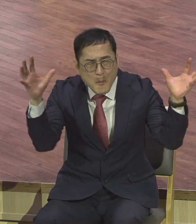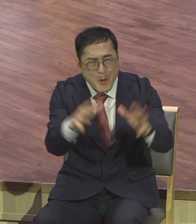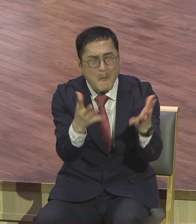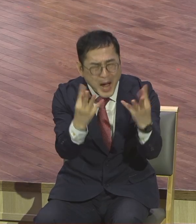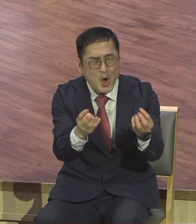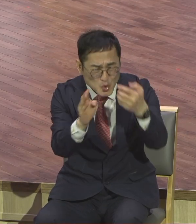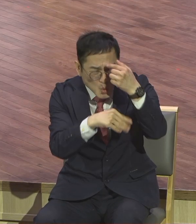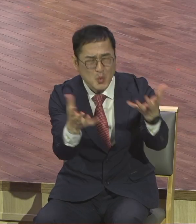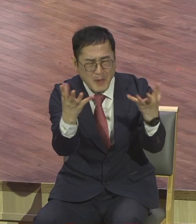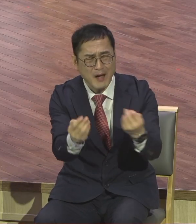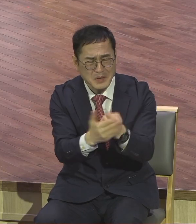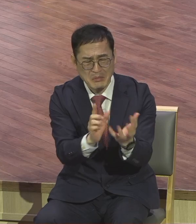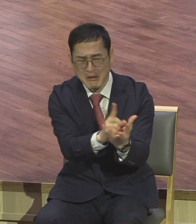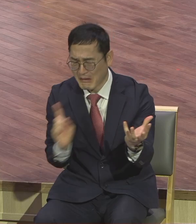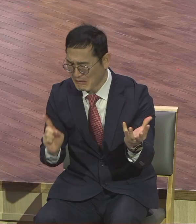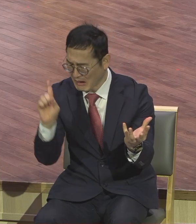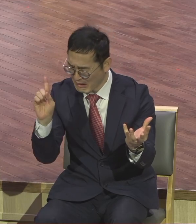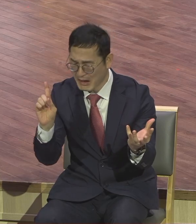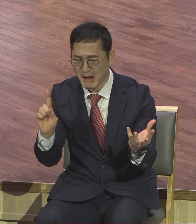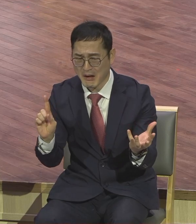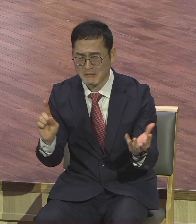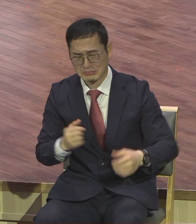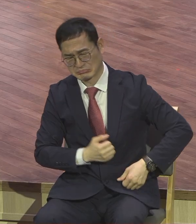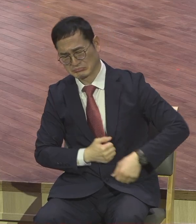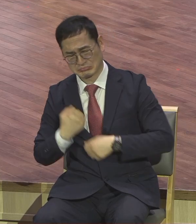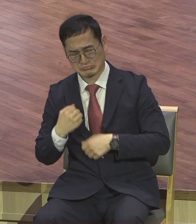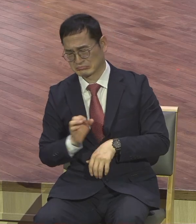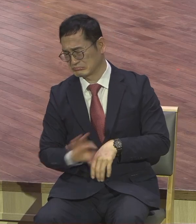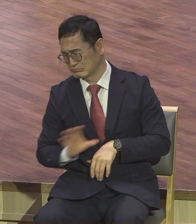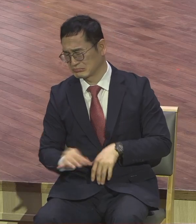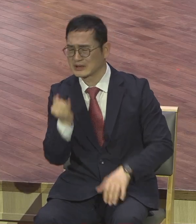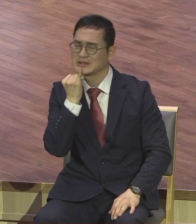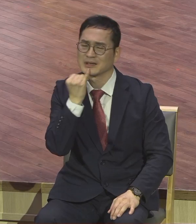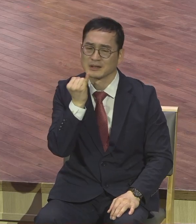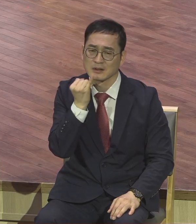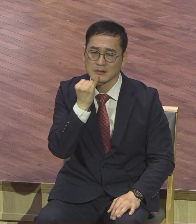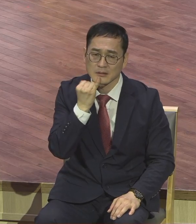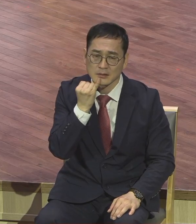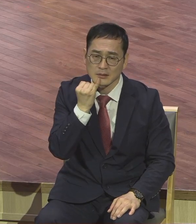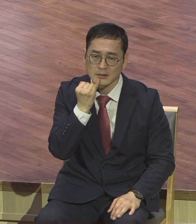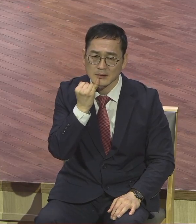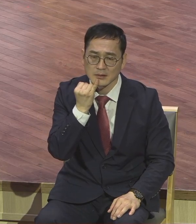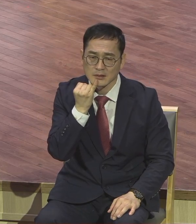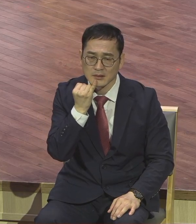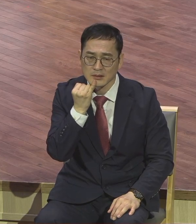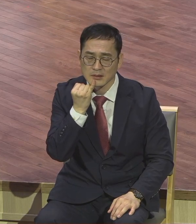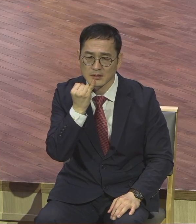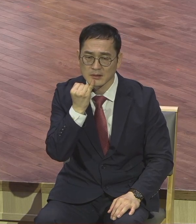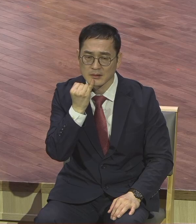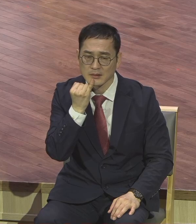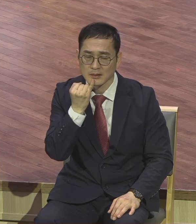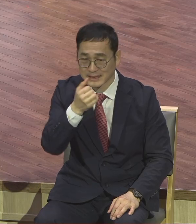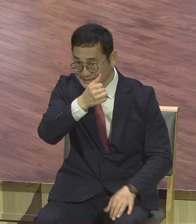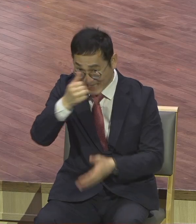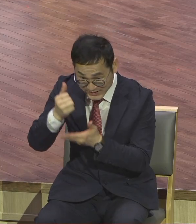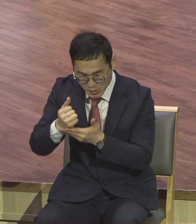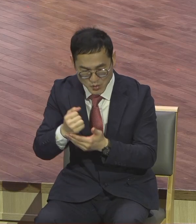심지어 장로들도 장로가 이렇게 150만 된 나나점이야. 권사는 말할 것도 없고 안심사들